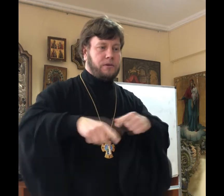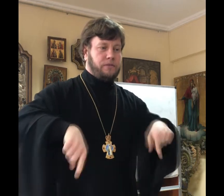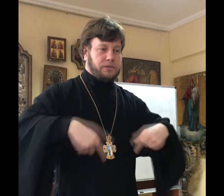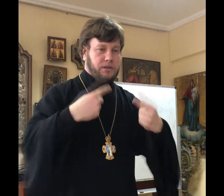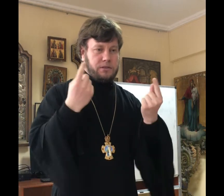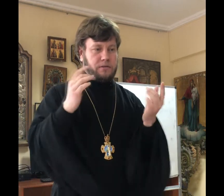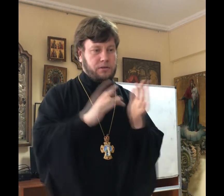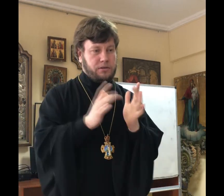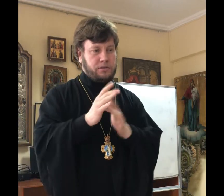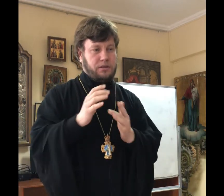воскресшего Христа.